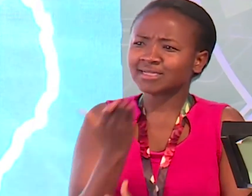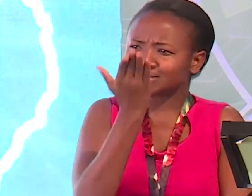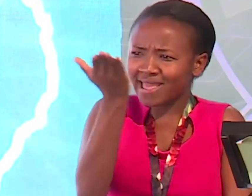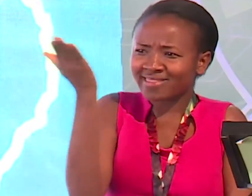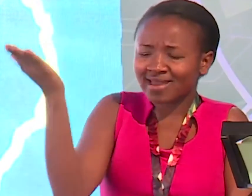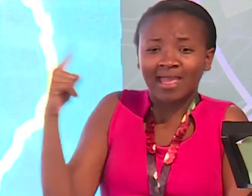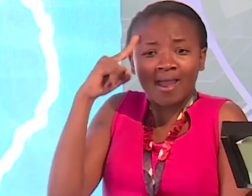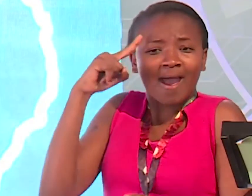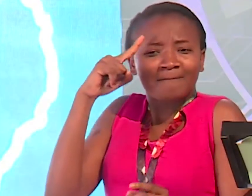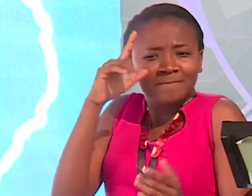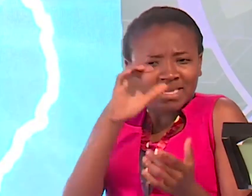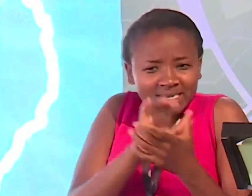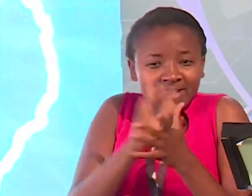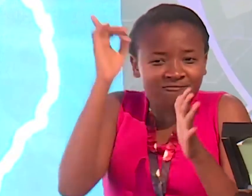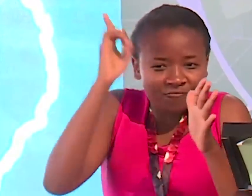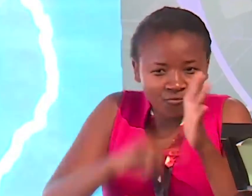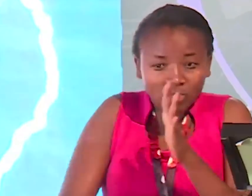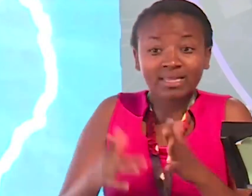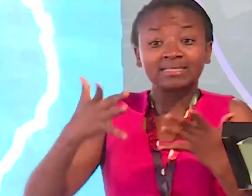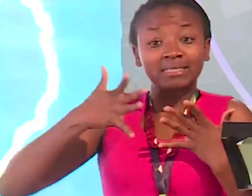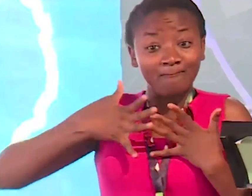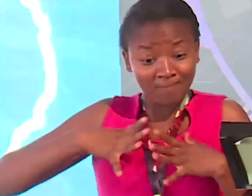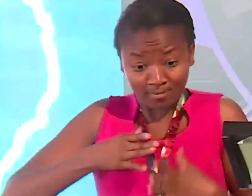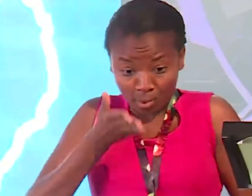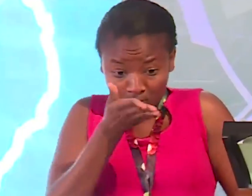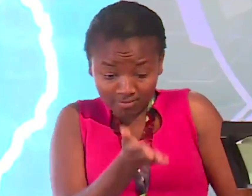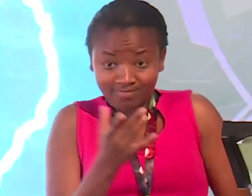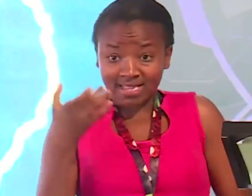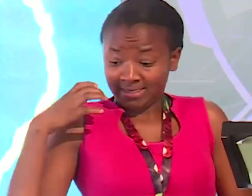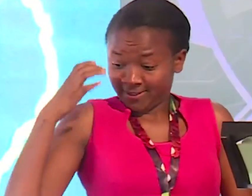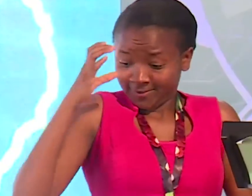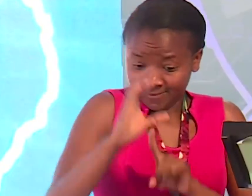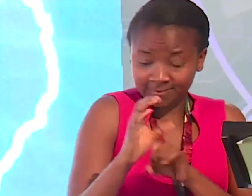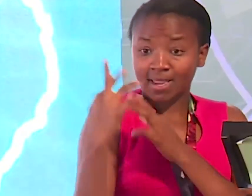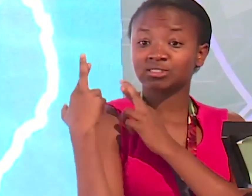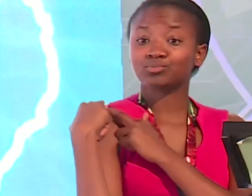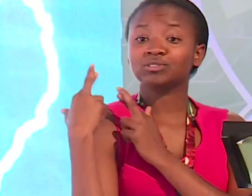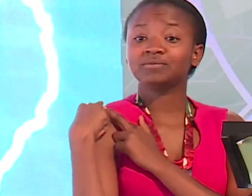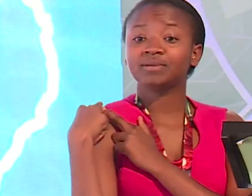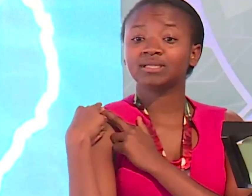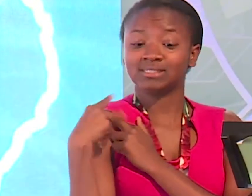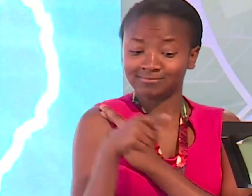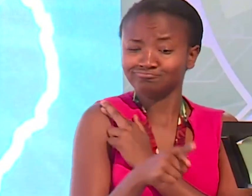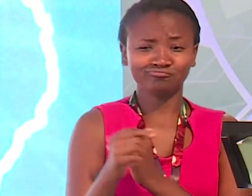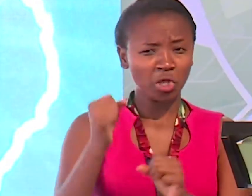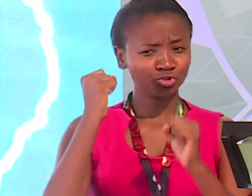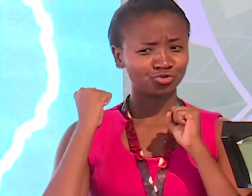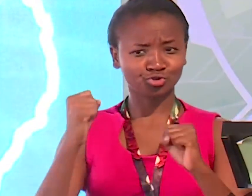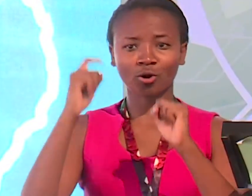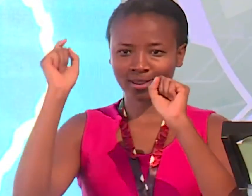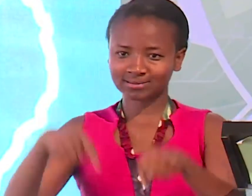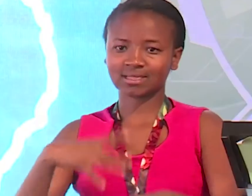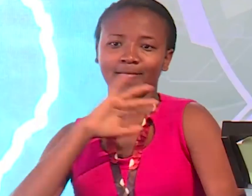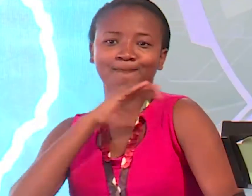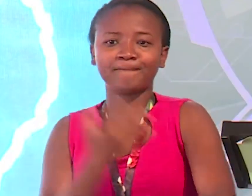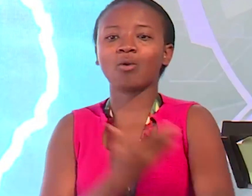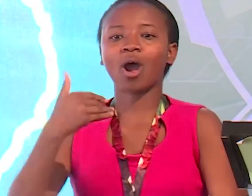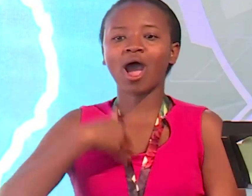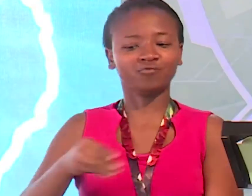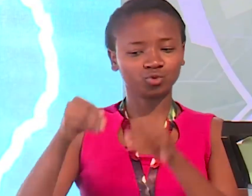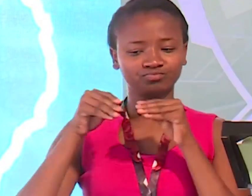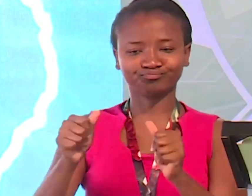amini ya kwamba Wale ambao Wame patiwa hiyo kazi Wako na uwezo Wakufanya na